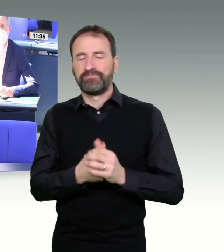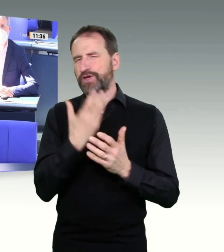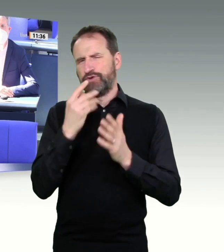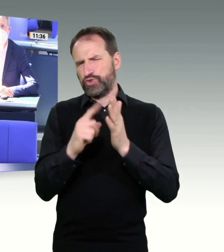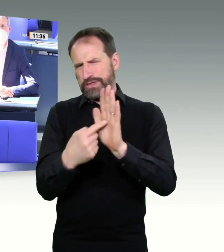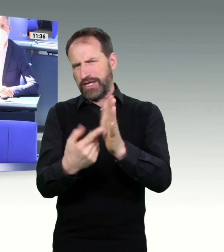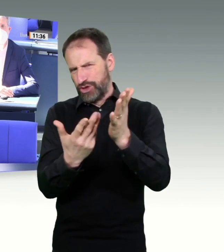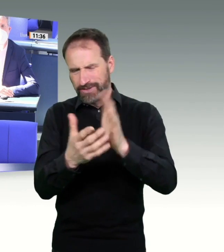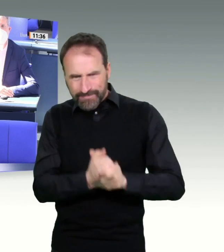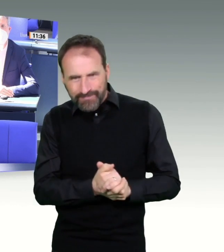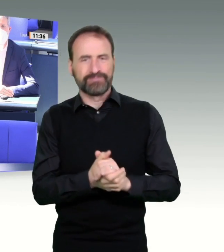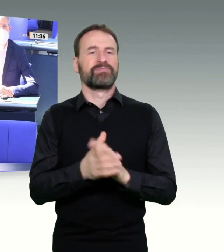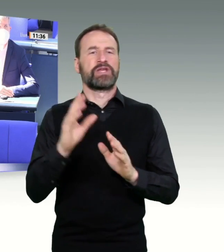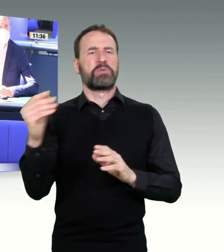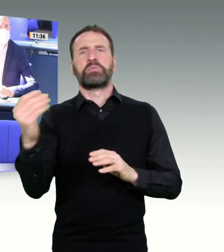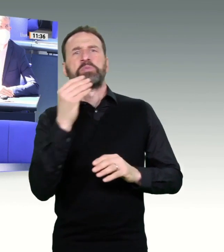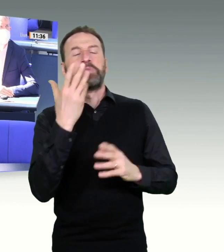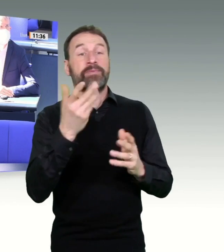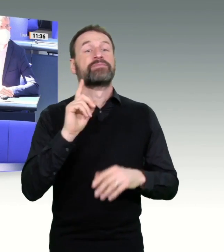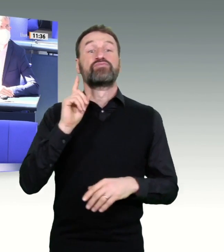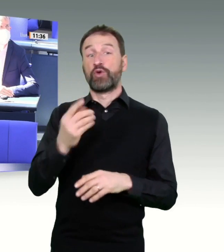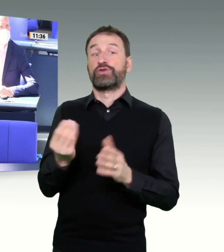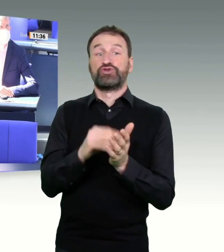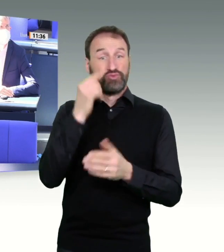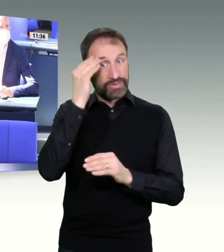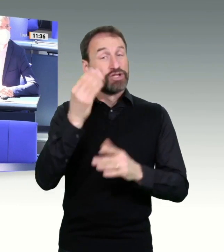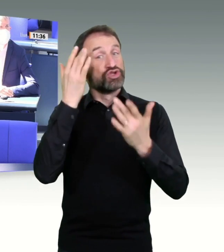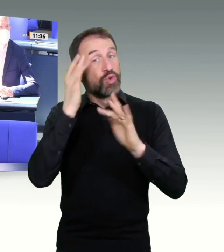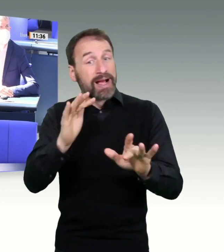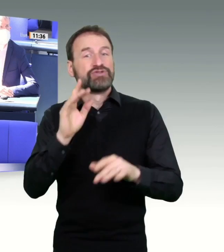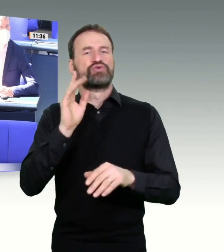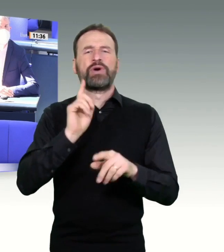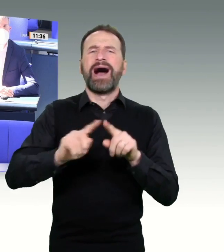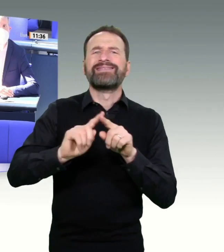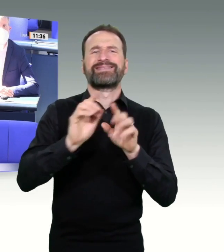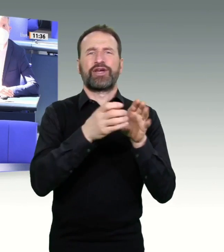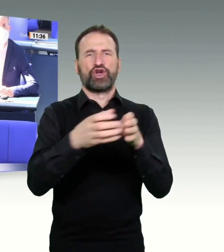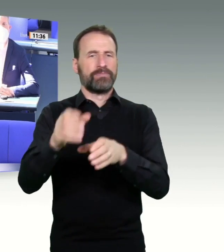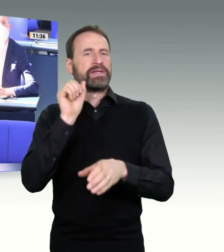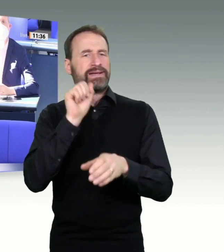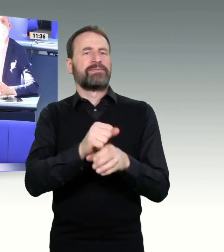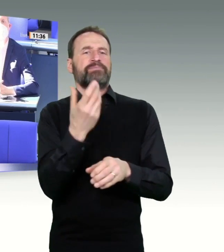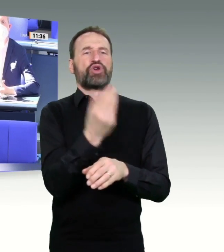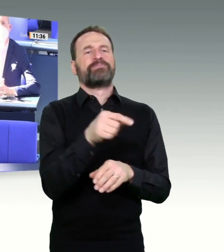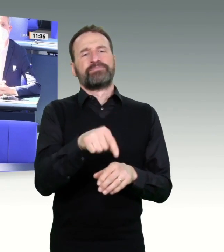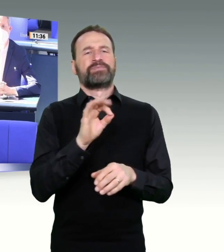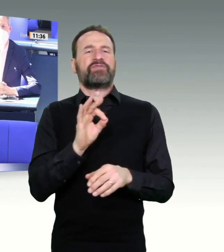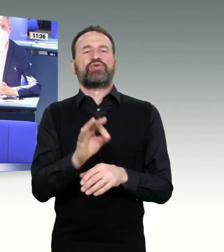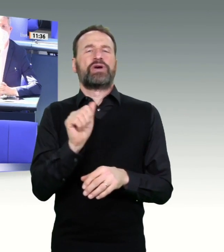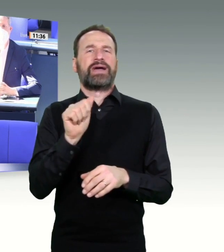-Württemberg Vorreiter, hat als erstes Lehrkräfte auch zugelassen für die Impfung, sodass dort es auch zügiger laufen kann. Und dass es